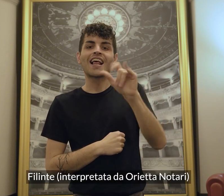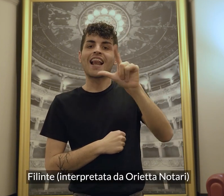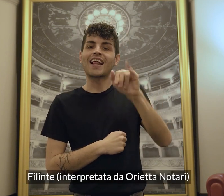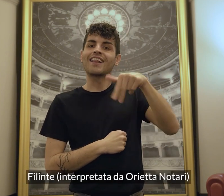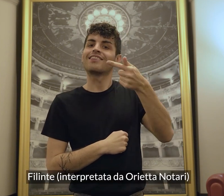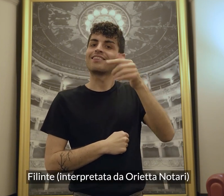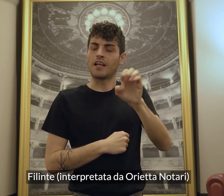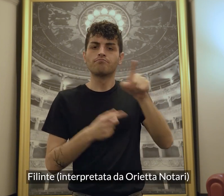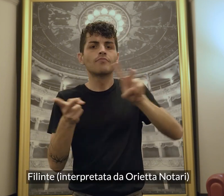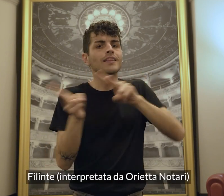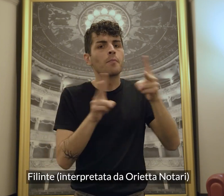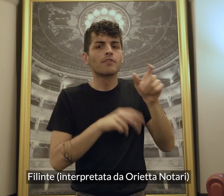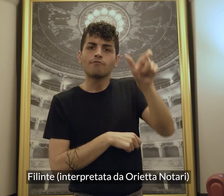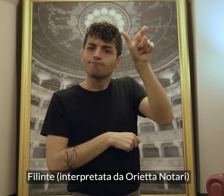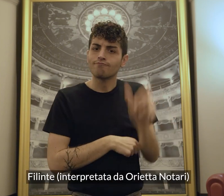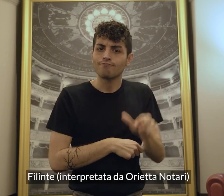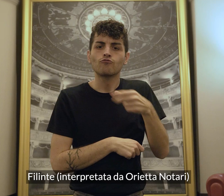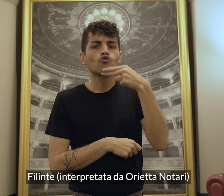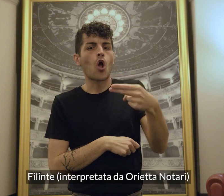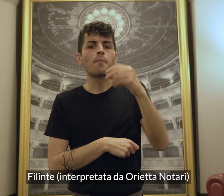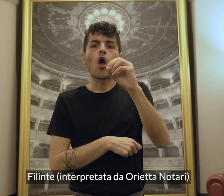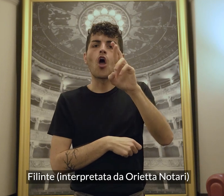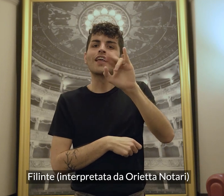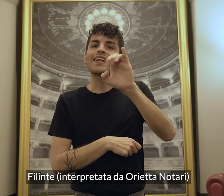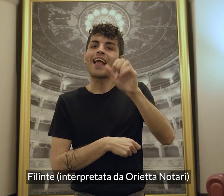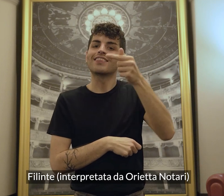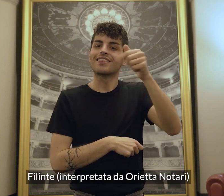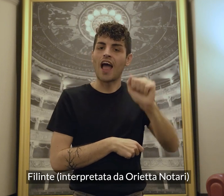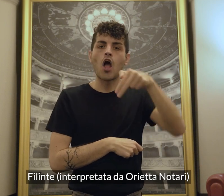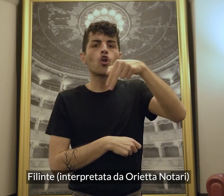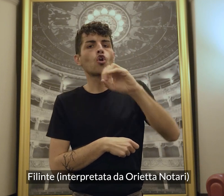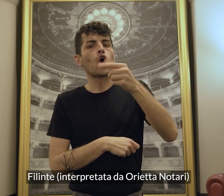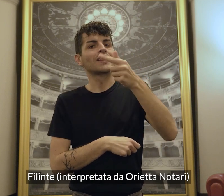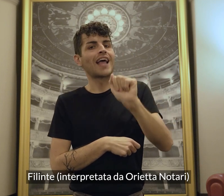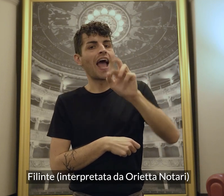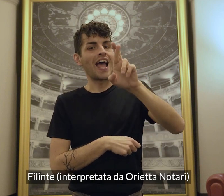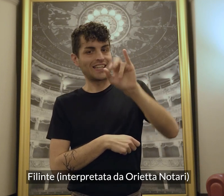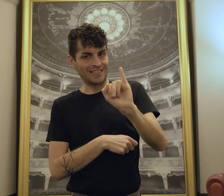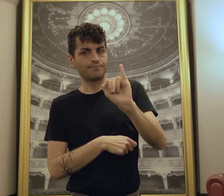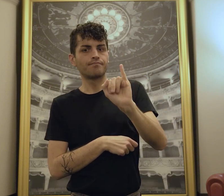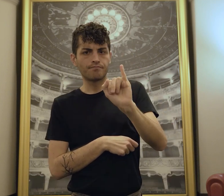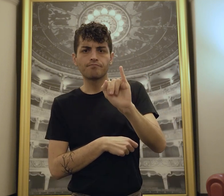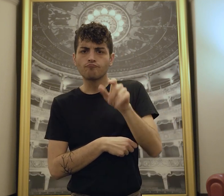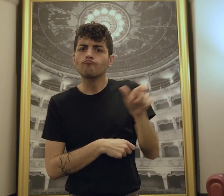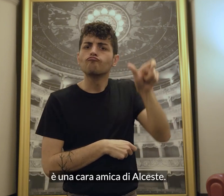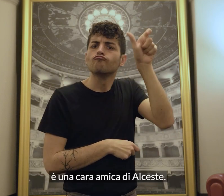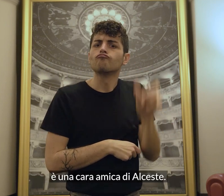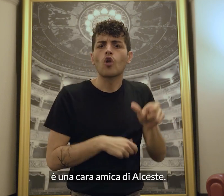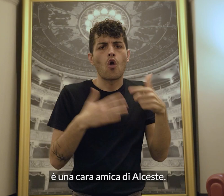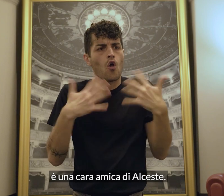Filinte, interpretata da Orietta Notari, è una cara